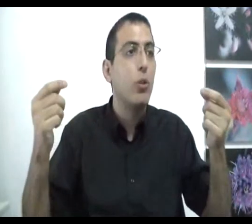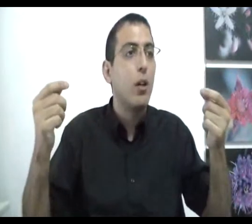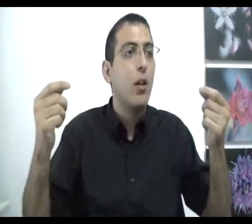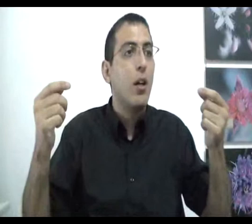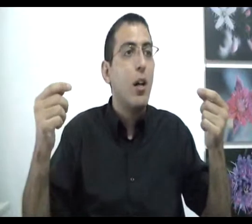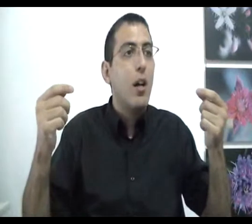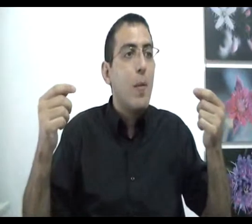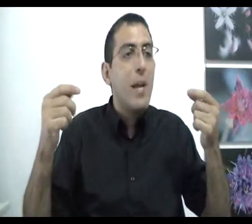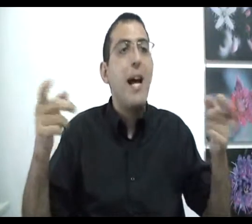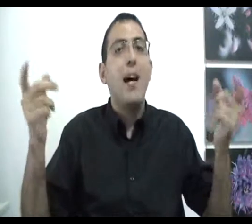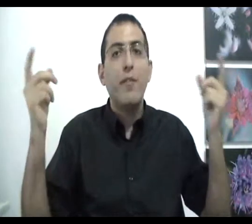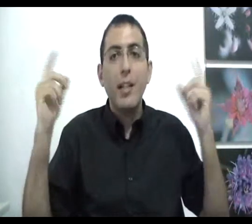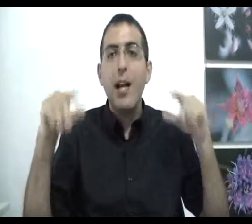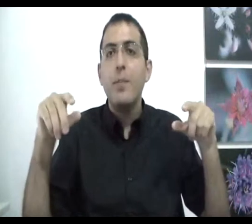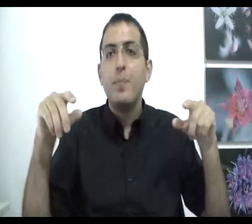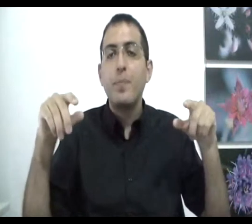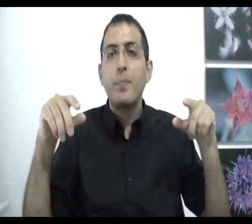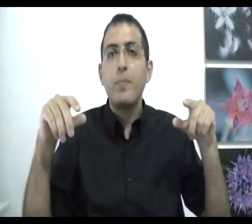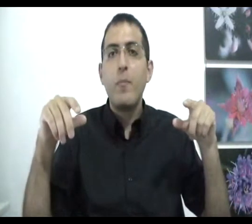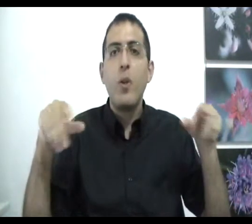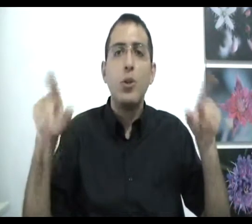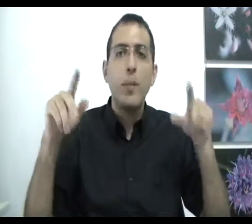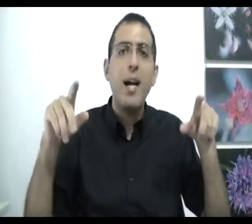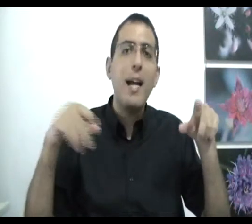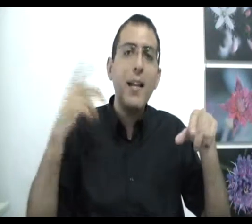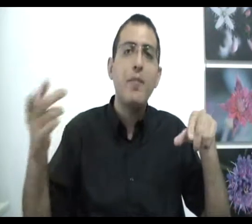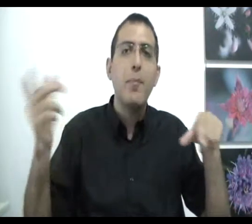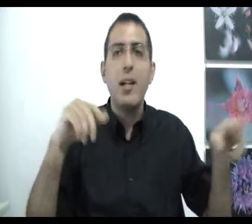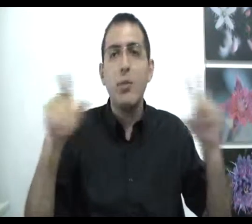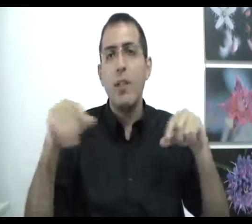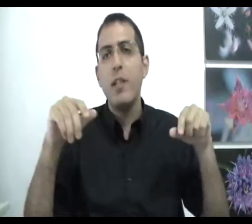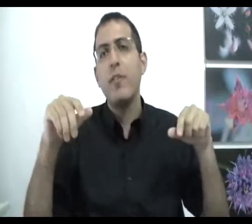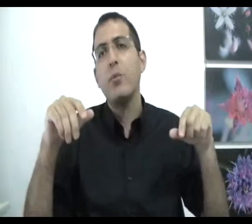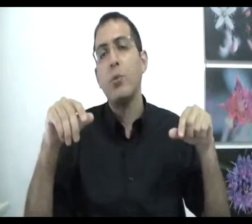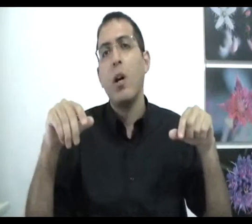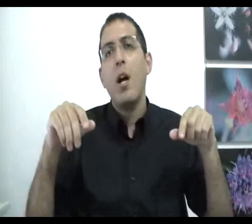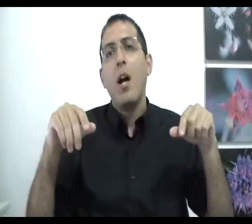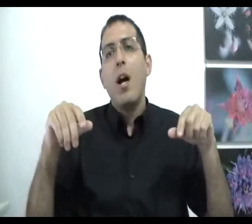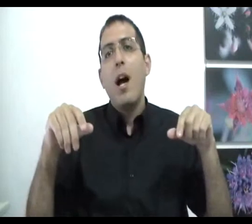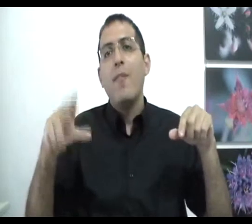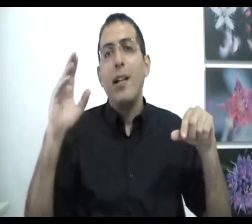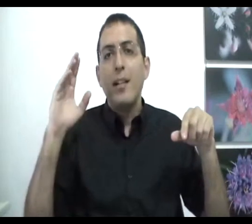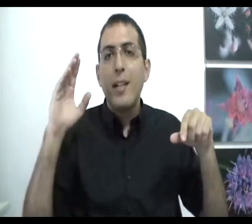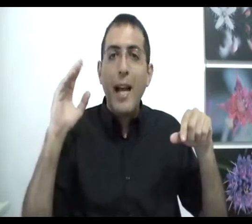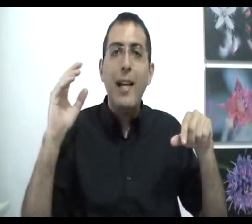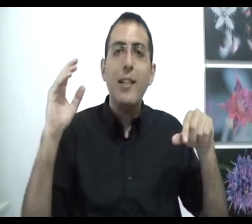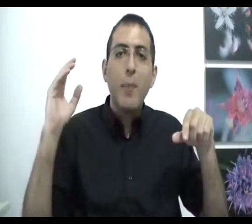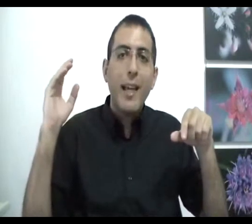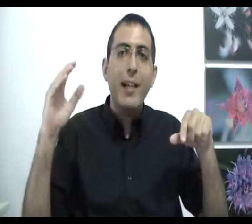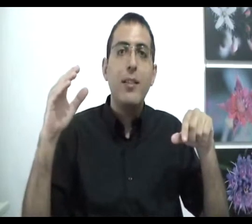מההבנה שבה אין הבדל בין אחדות לבין נפרדות אבל כרגע נתמקד,